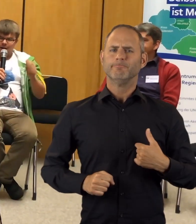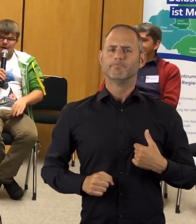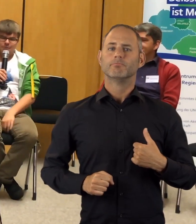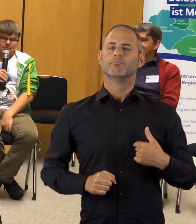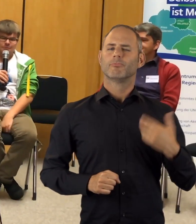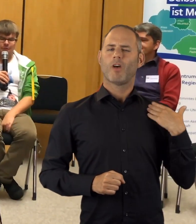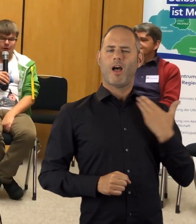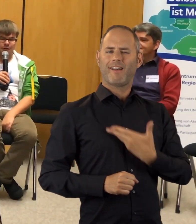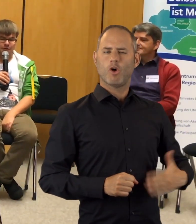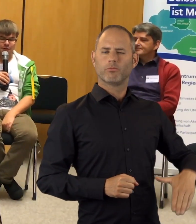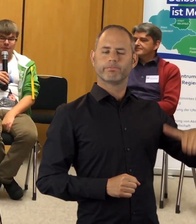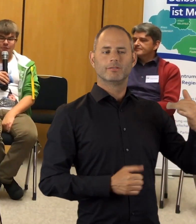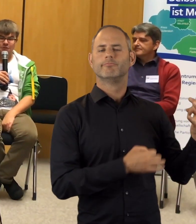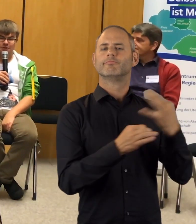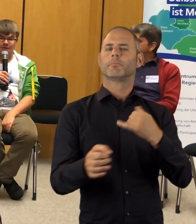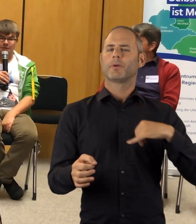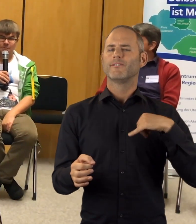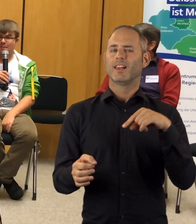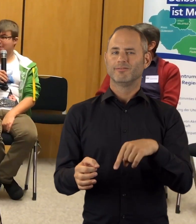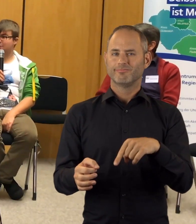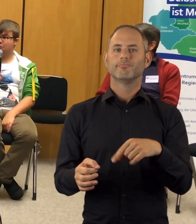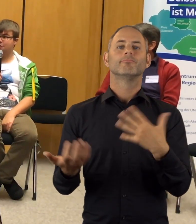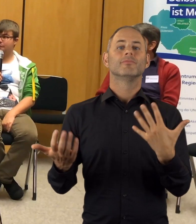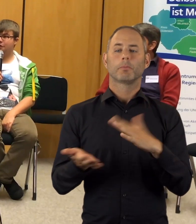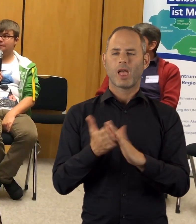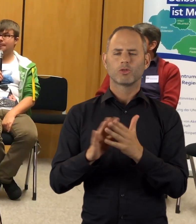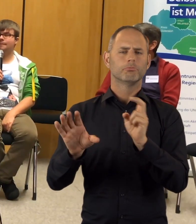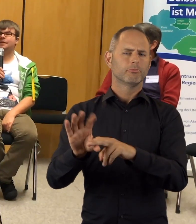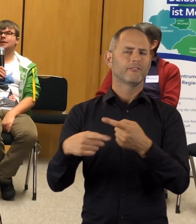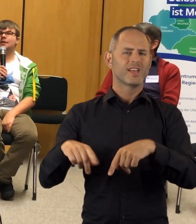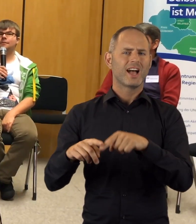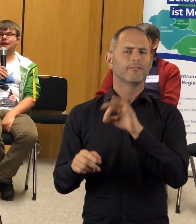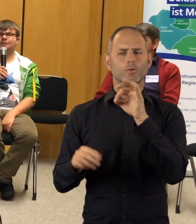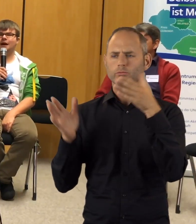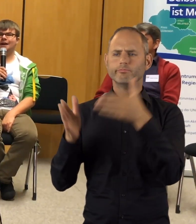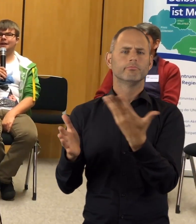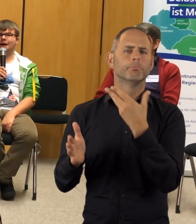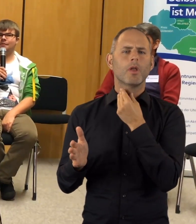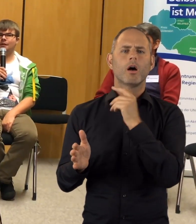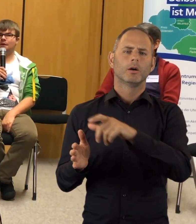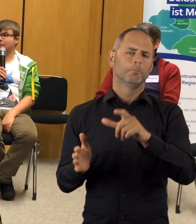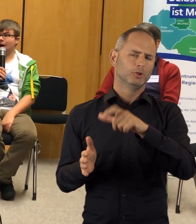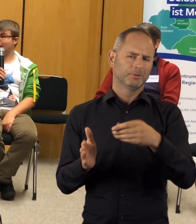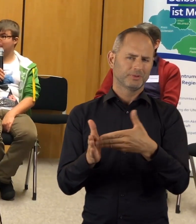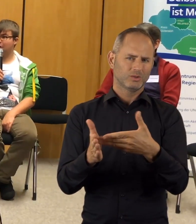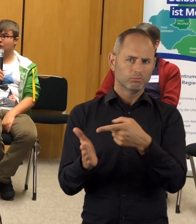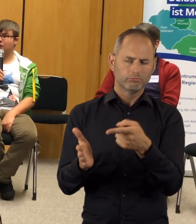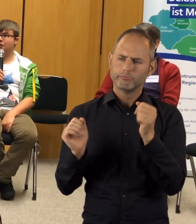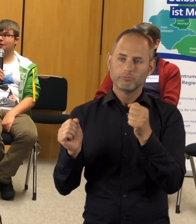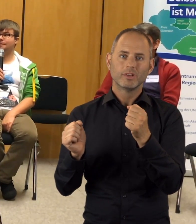Heute lebt er in Herford geborene junge Mann in Bielefeld. Nach einem Praktikum bei einem Verein, der sich für die Belange von Menschen mit Behinderung engagiert,